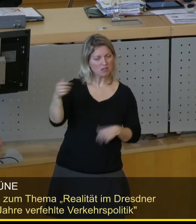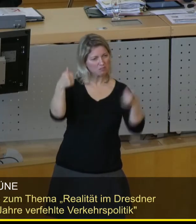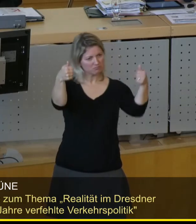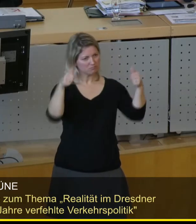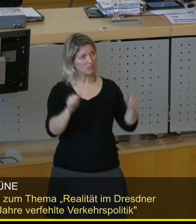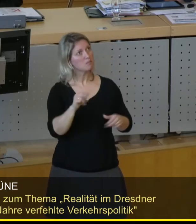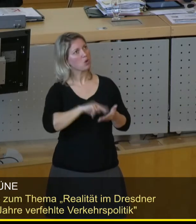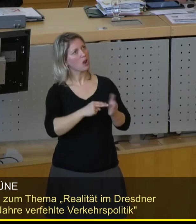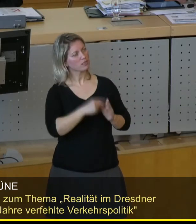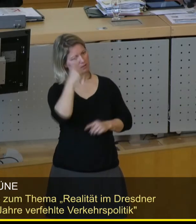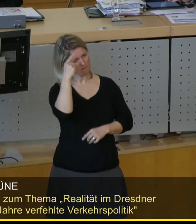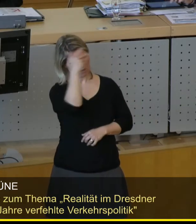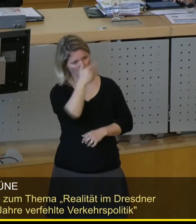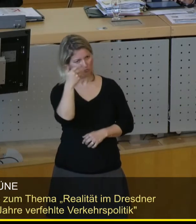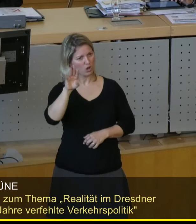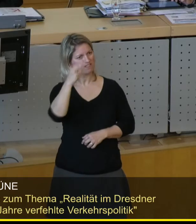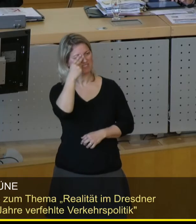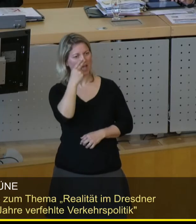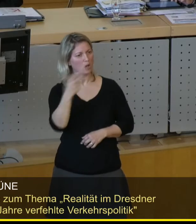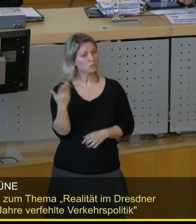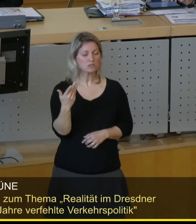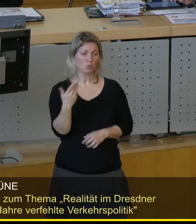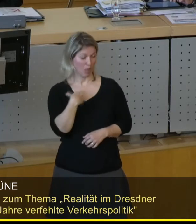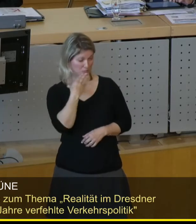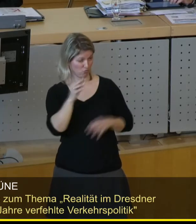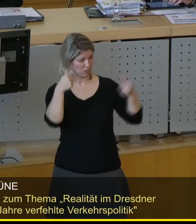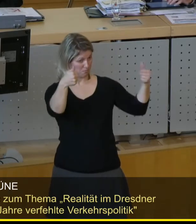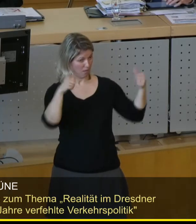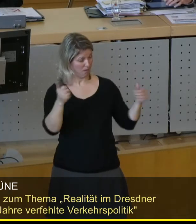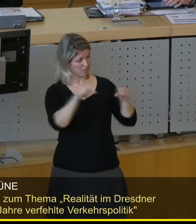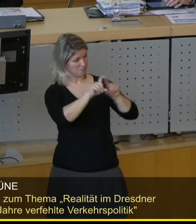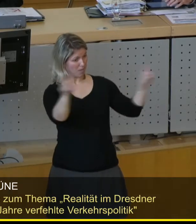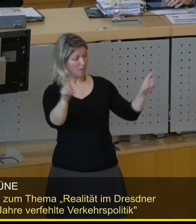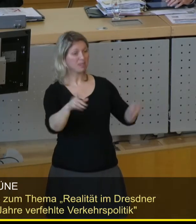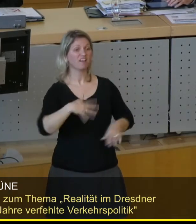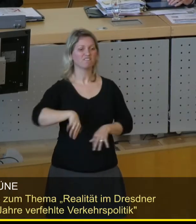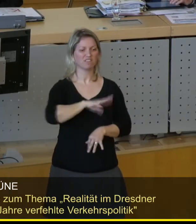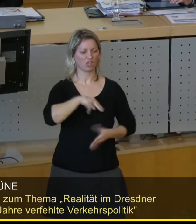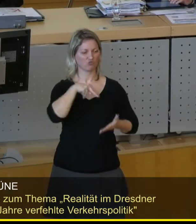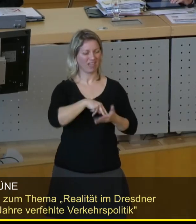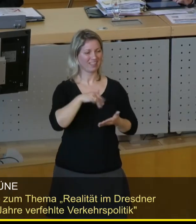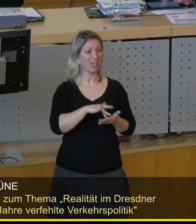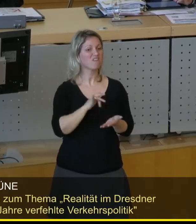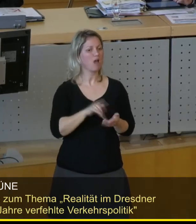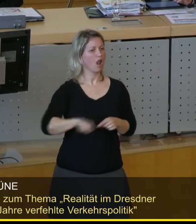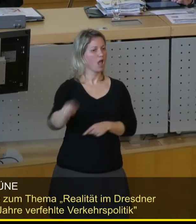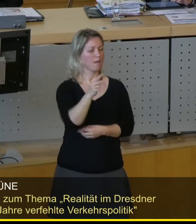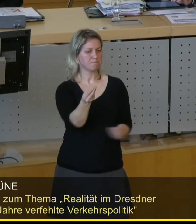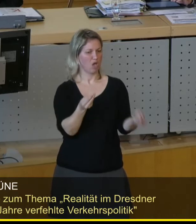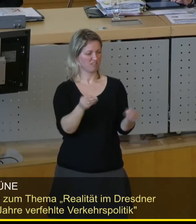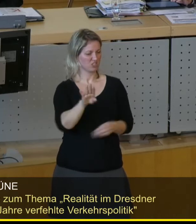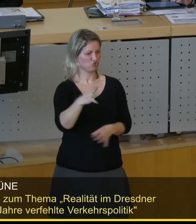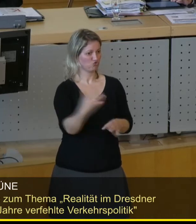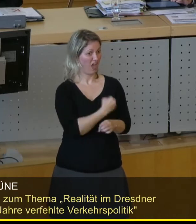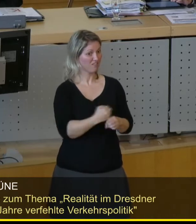Forschung haben von Ihrer, Zukunft und das ganz schönste Plakat war, wir stehen hier, weil Ihr Profis das nicht hinkriegt und auf dem Plakat